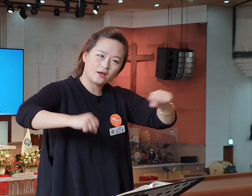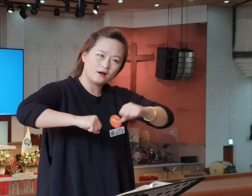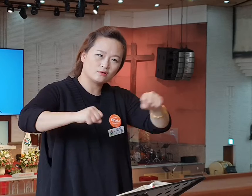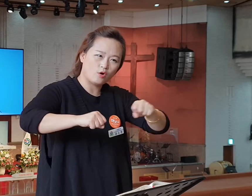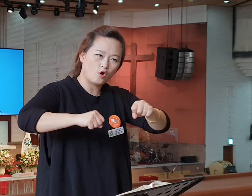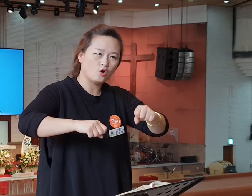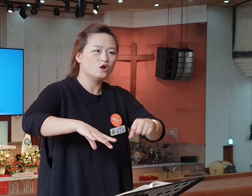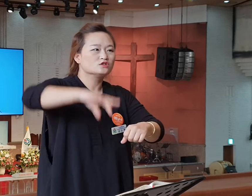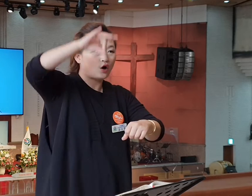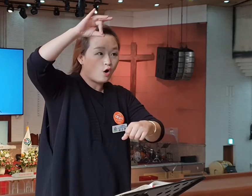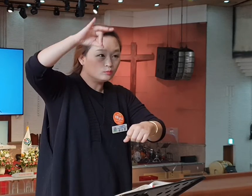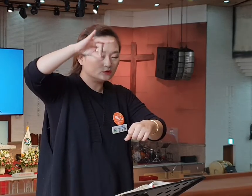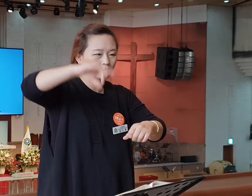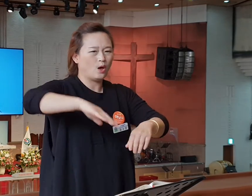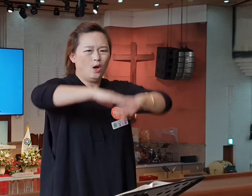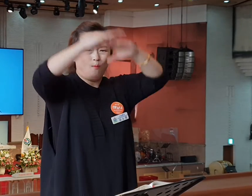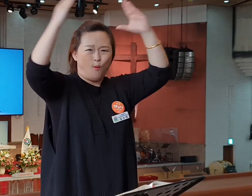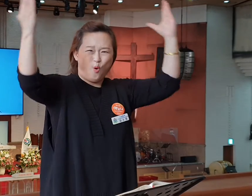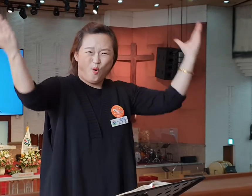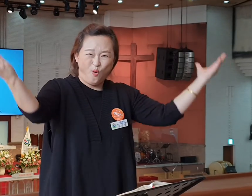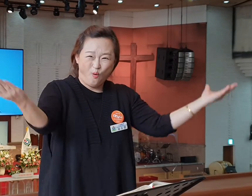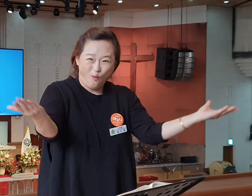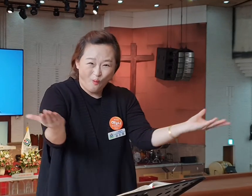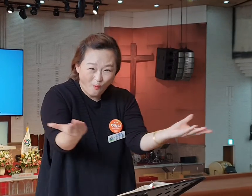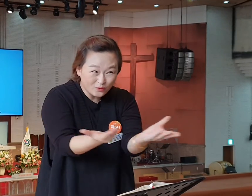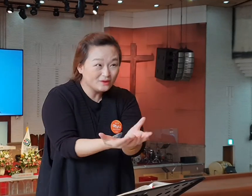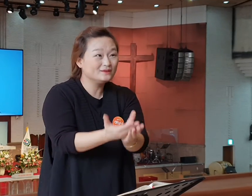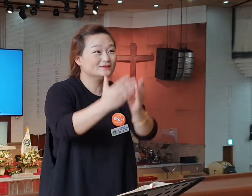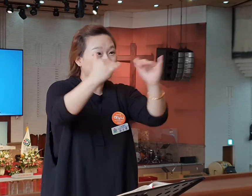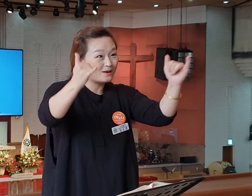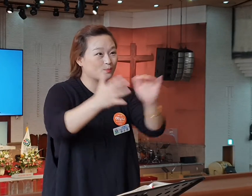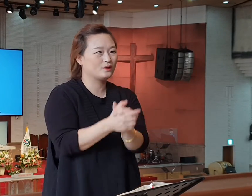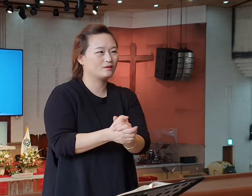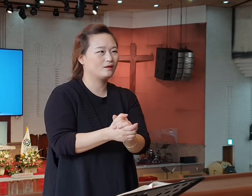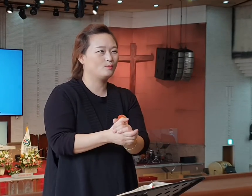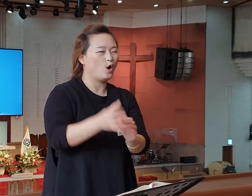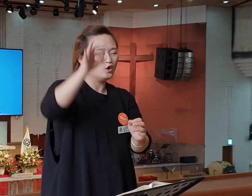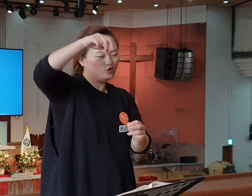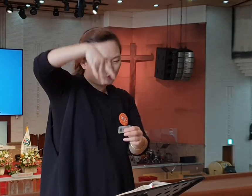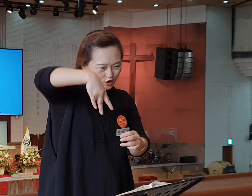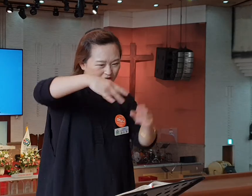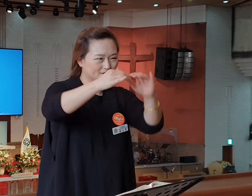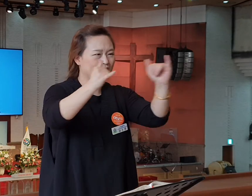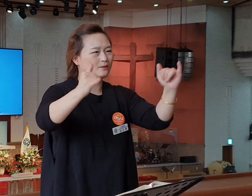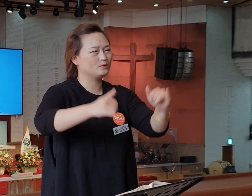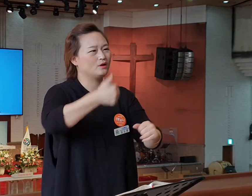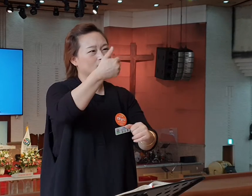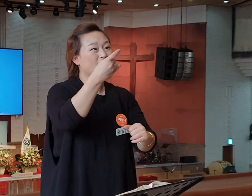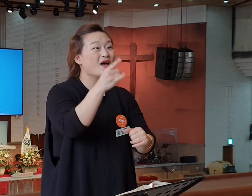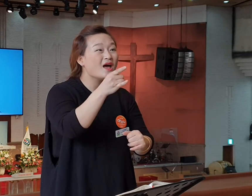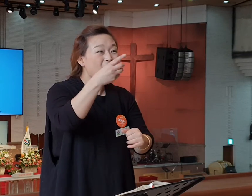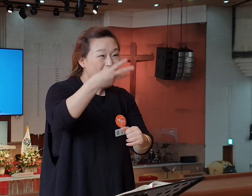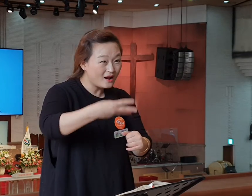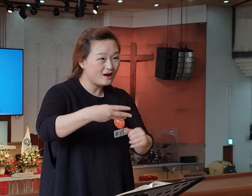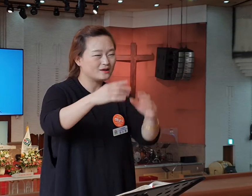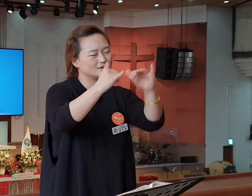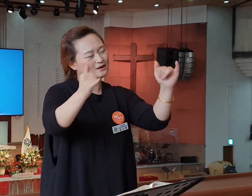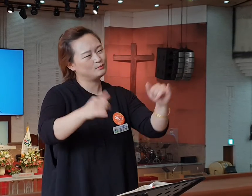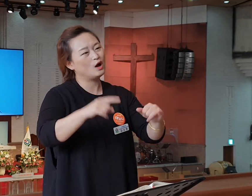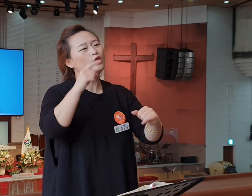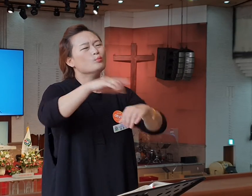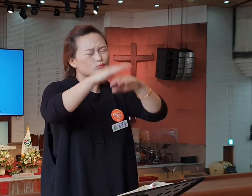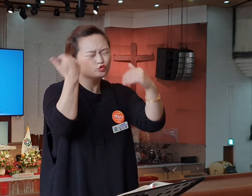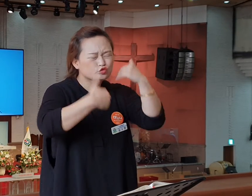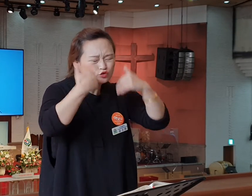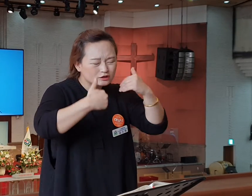처음 행위는 온 아시아가 온 아시아에 있는 헬라인이나 유대인이나 모두가 다 주의 말씀을 듣게 하는 그 일을 누가?